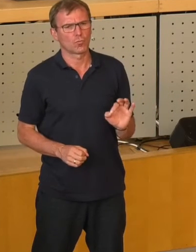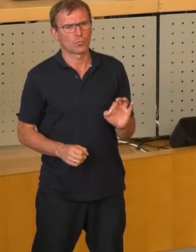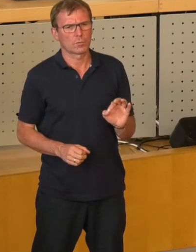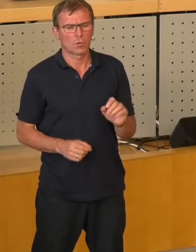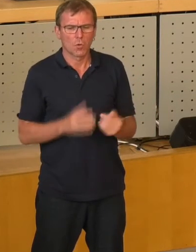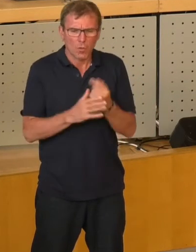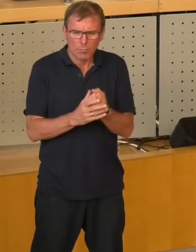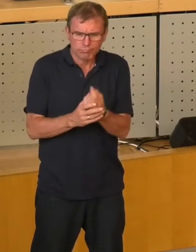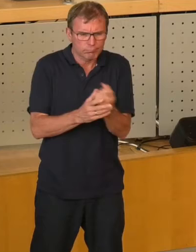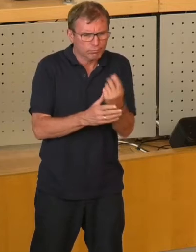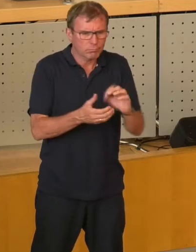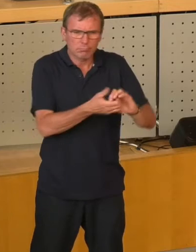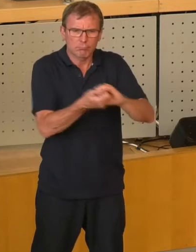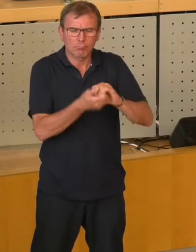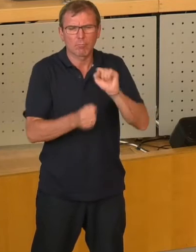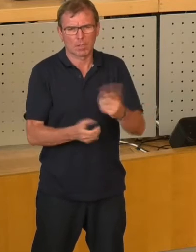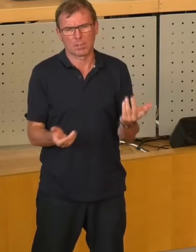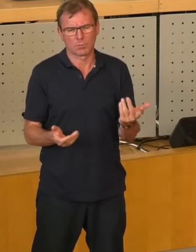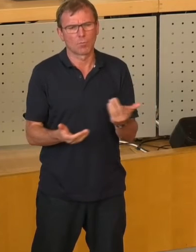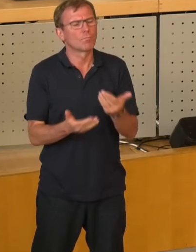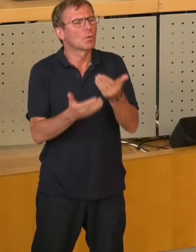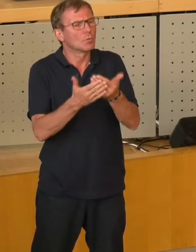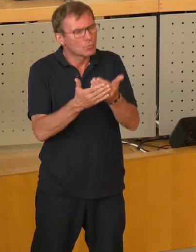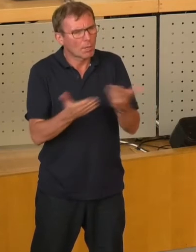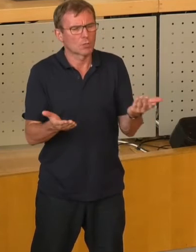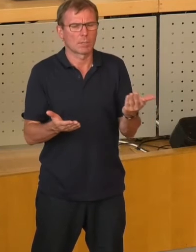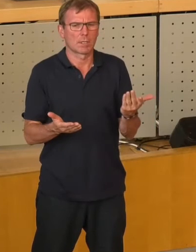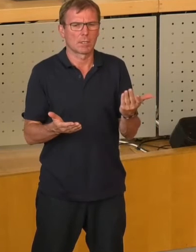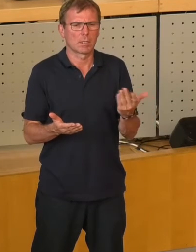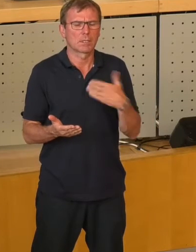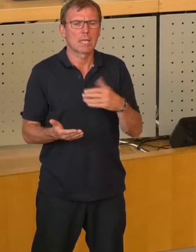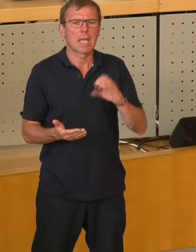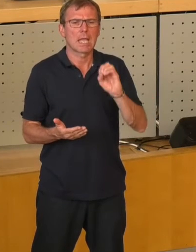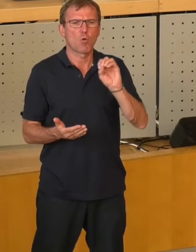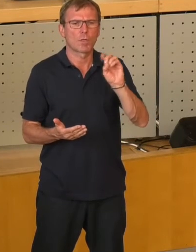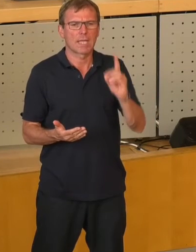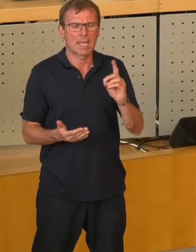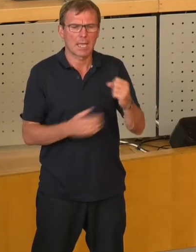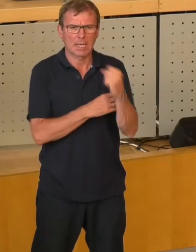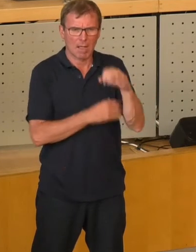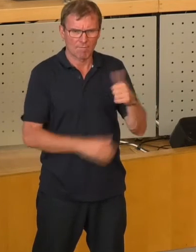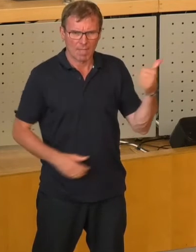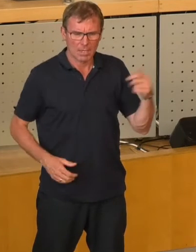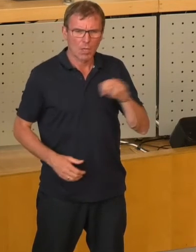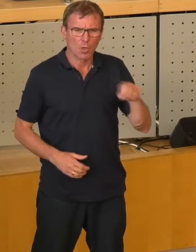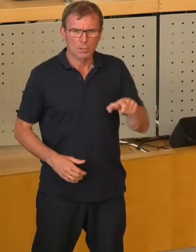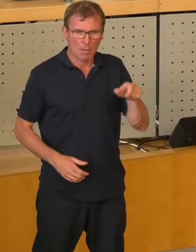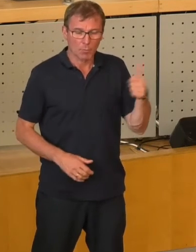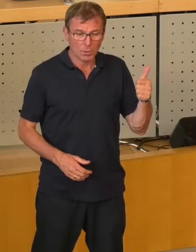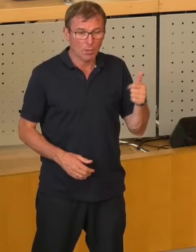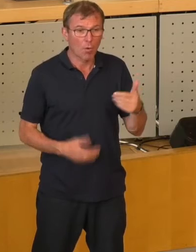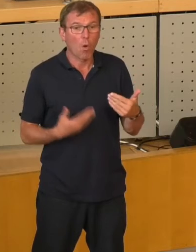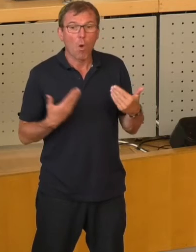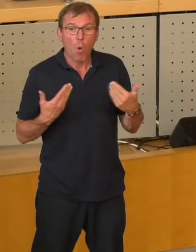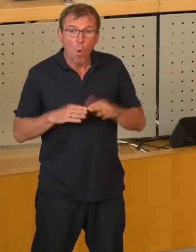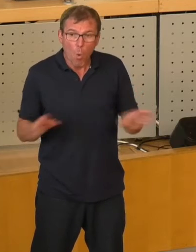Das haben wir gehabt. Wir haben beispielsweise eben, hätten das GOG-Kraftwerk an der Nossener Brücke ohne die Partner damals,